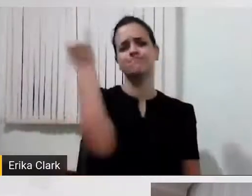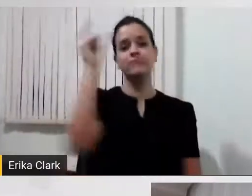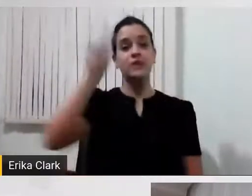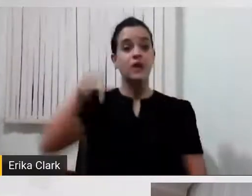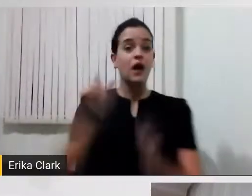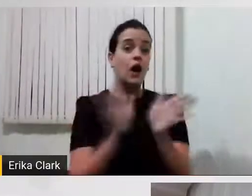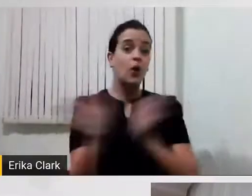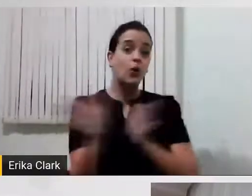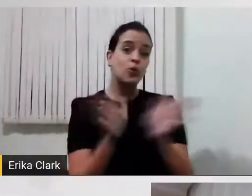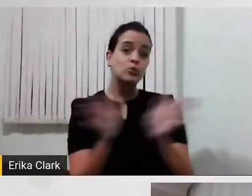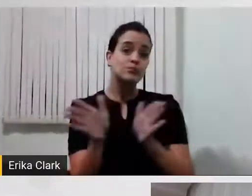acessibilidade,